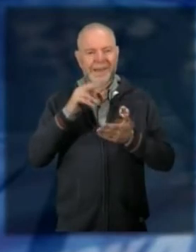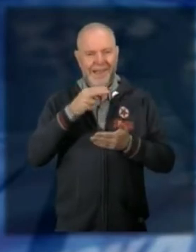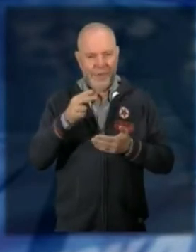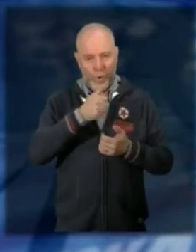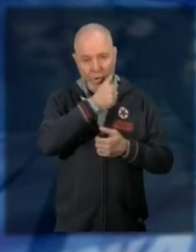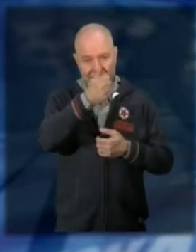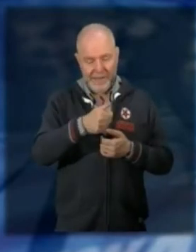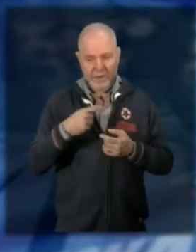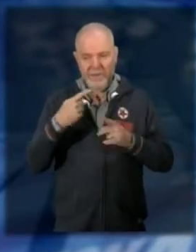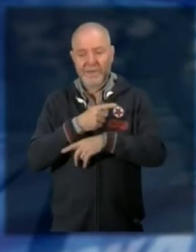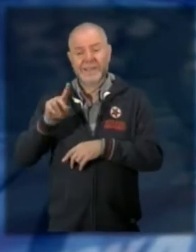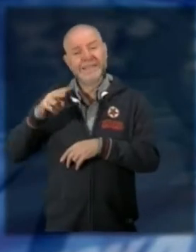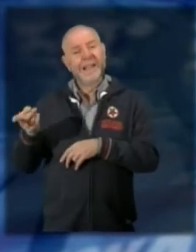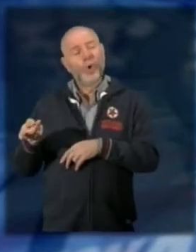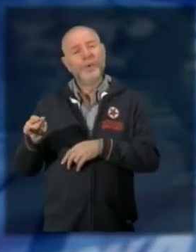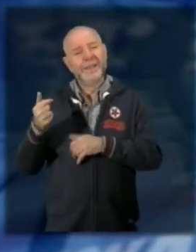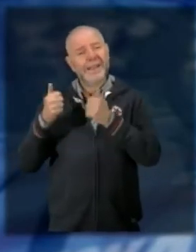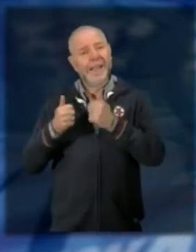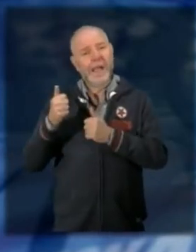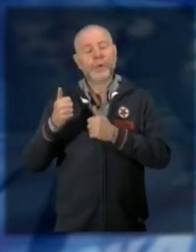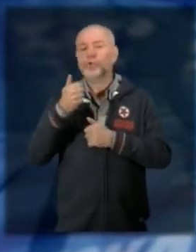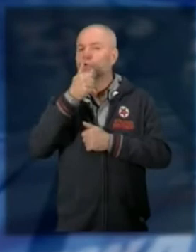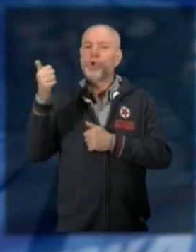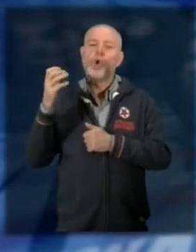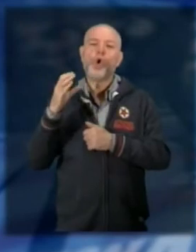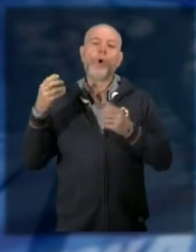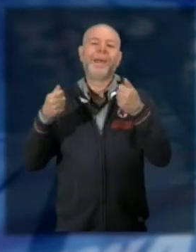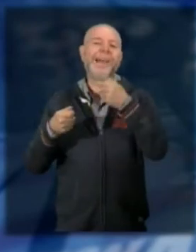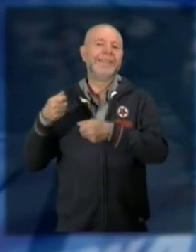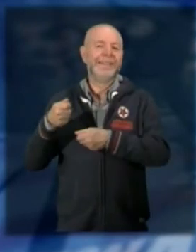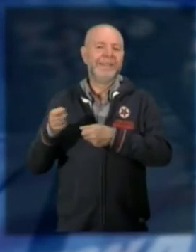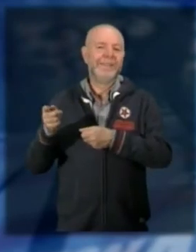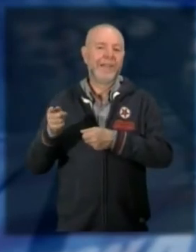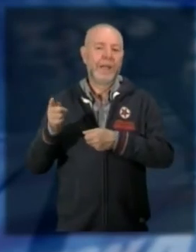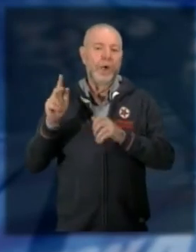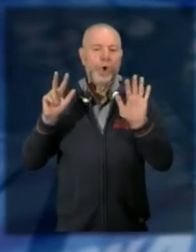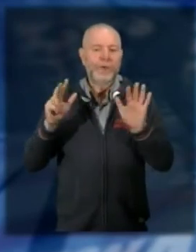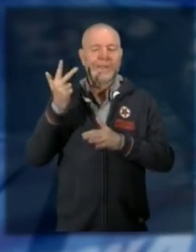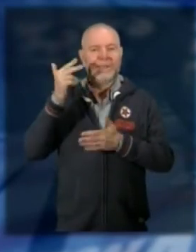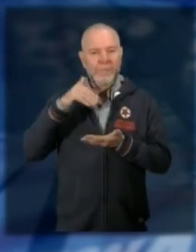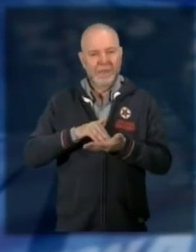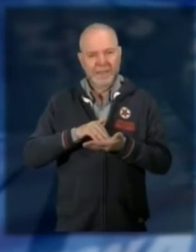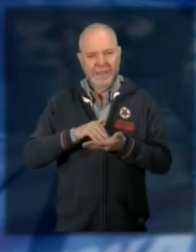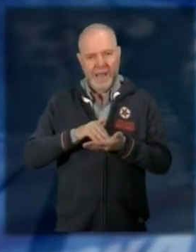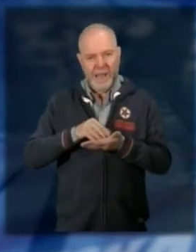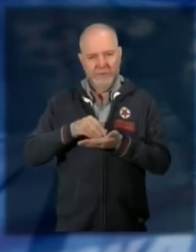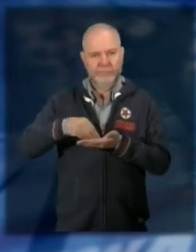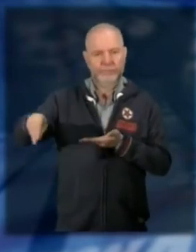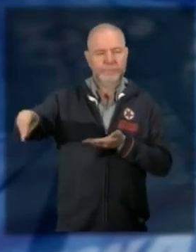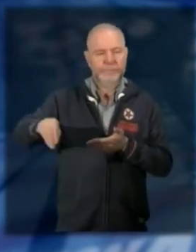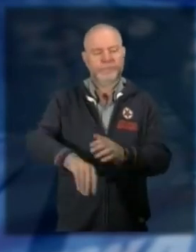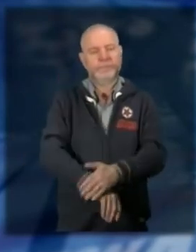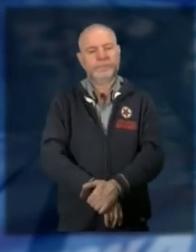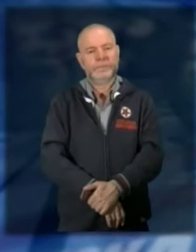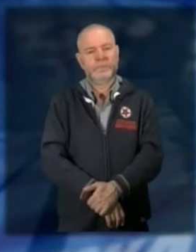invece la seconda gara è aperta soltanto alle cooperative e sono 83.000 gli euro annuali a disposizione